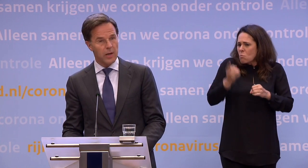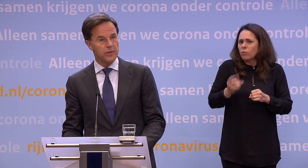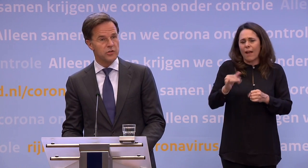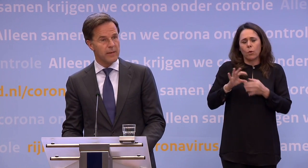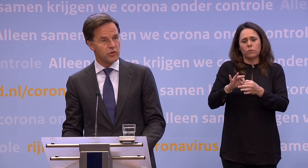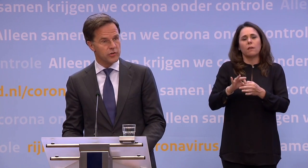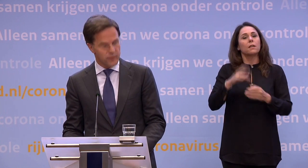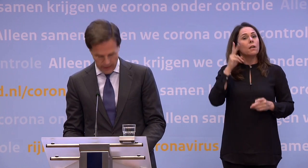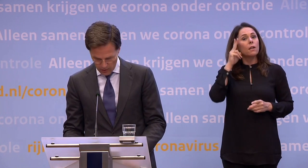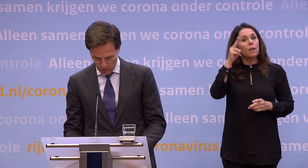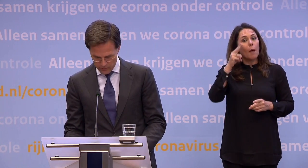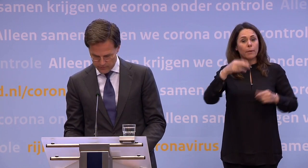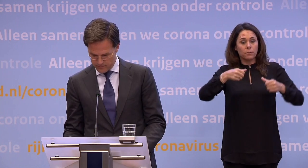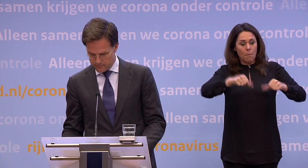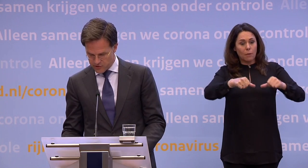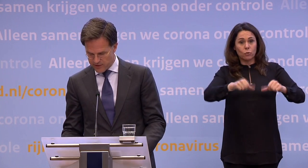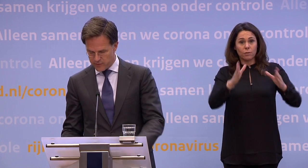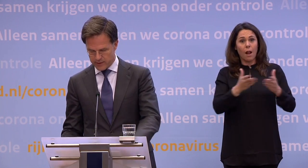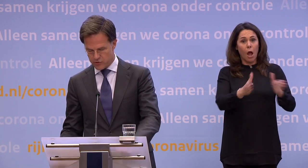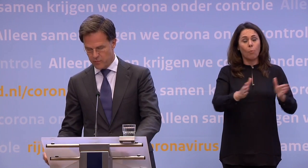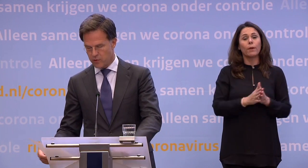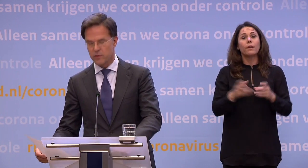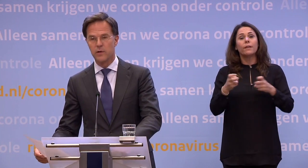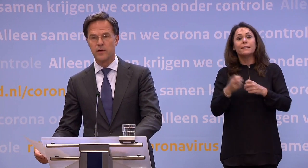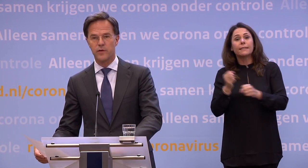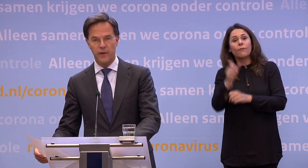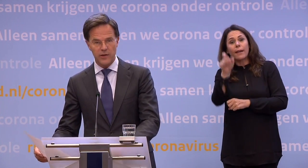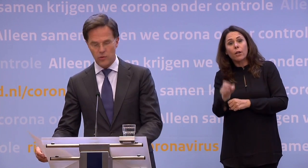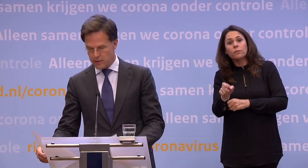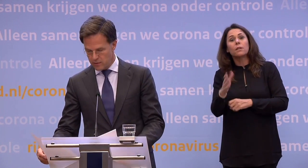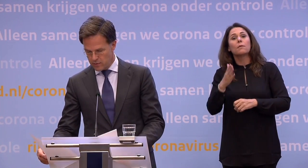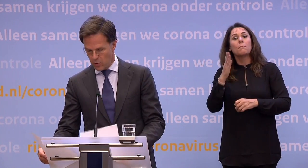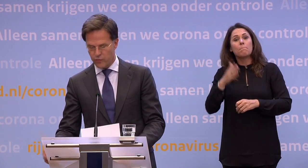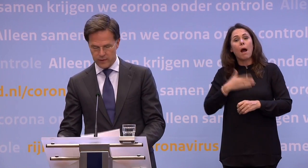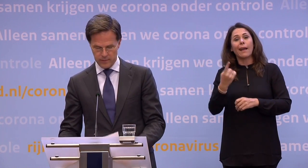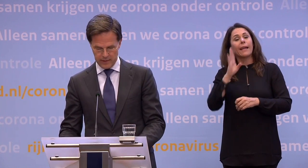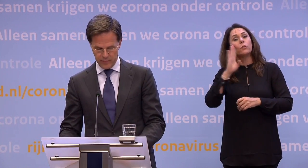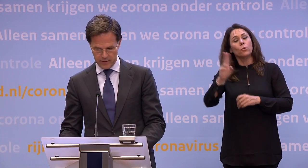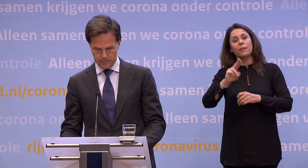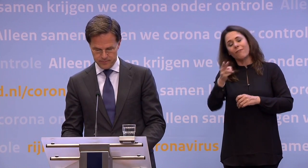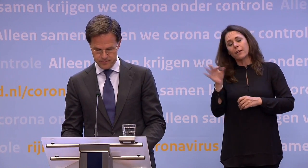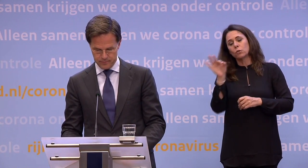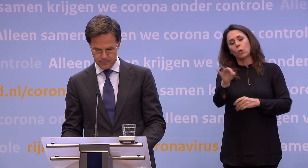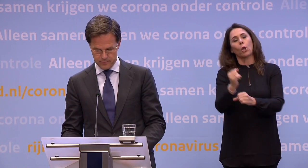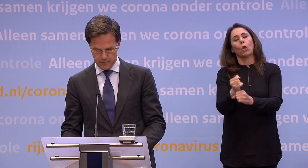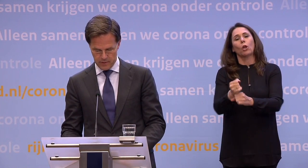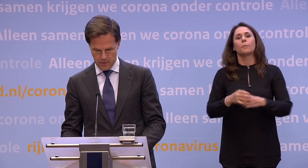De kappers en masseurs waren al open. De sekswerkers mogen vanaf 1 juli ook weer aan het werk.